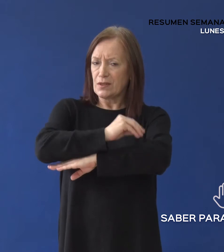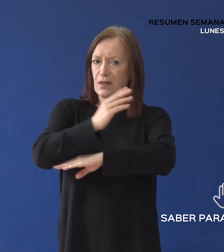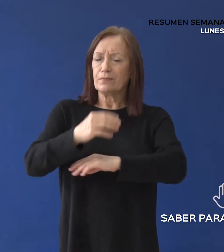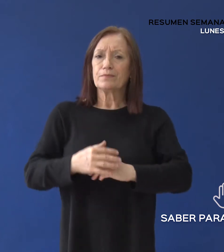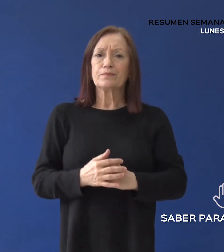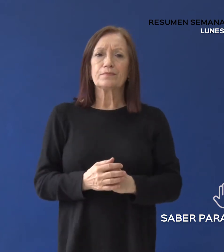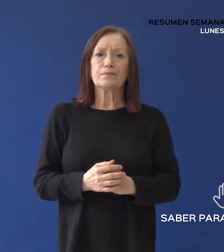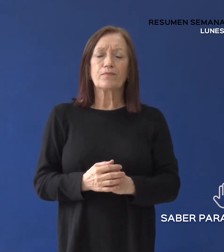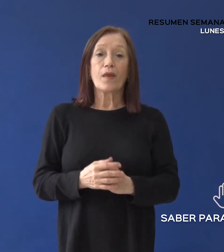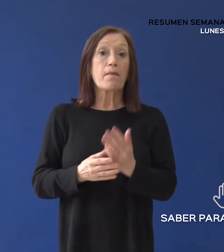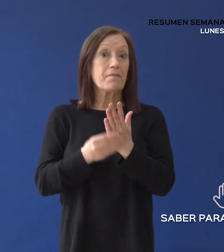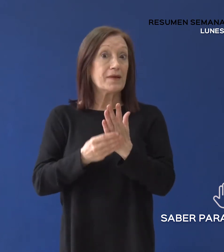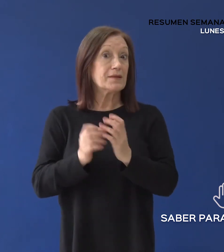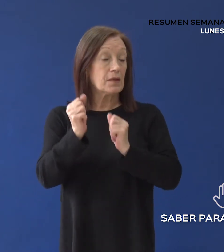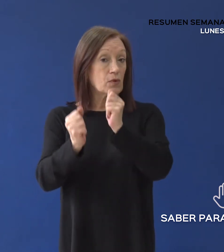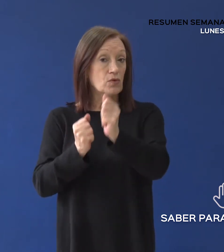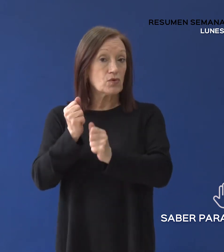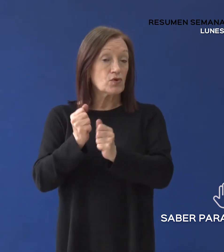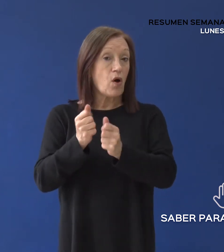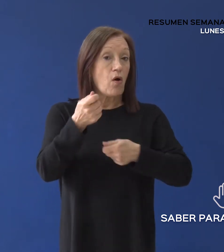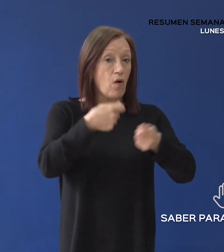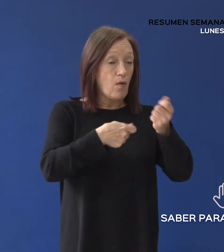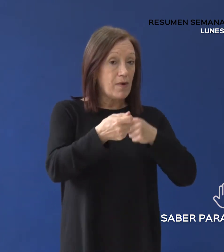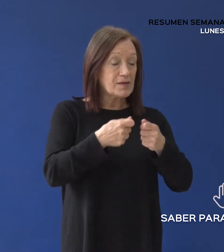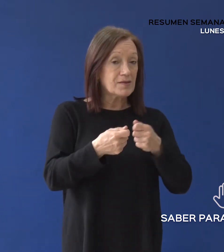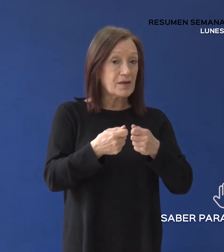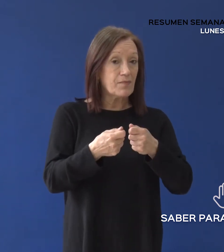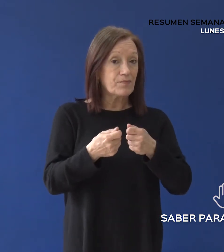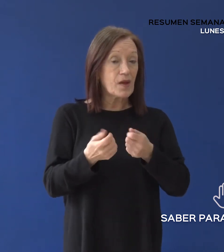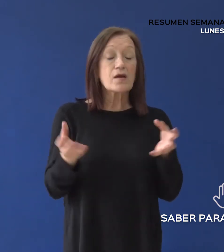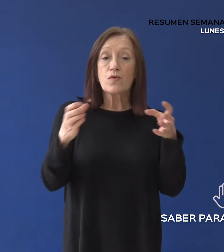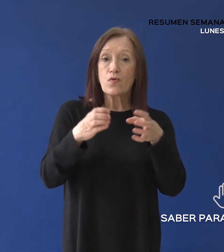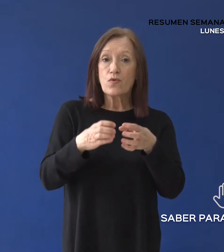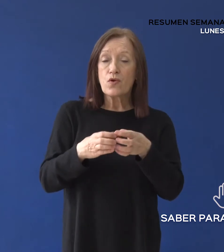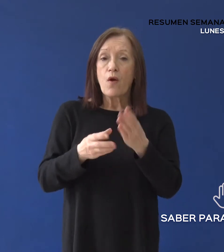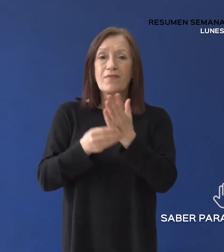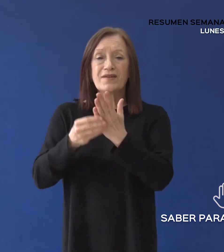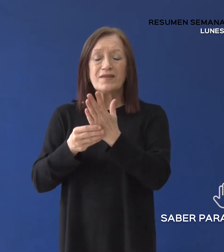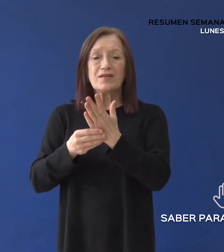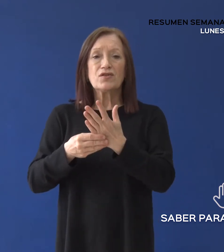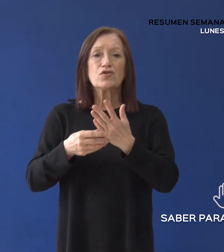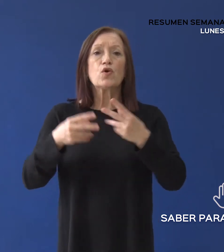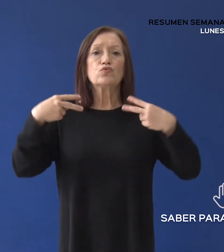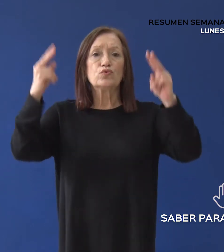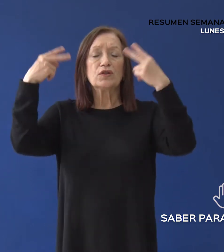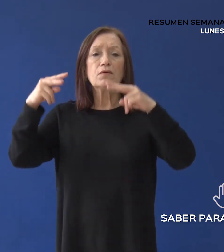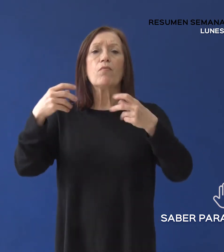La ministra de la producción, comercio e industria se reunió con el ministro de turismo y deportes de la nación